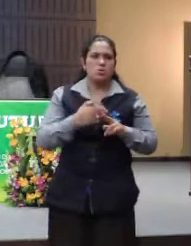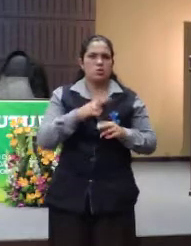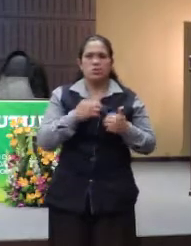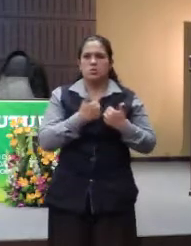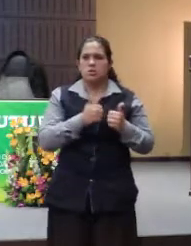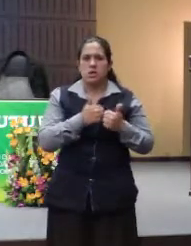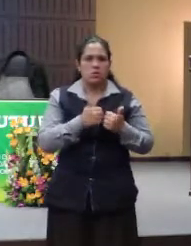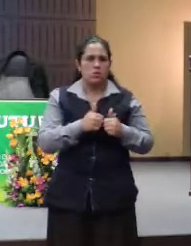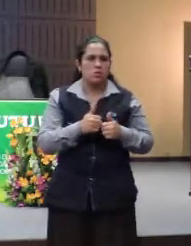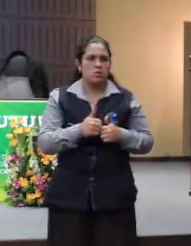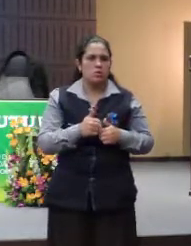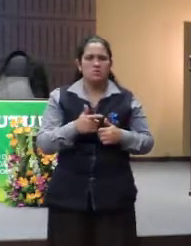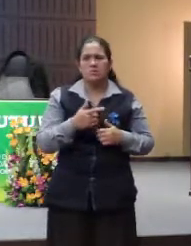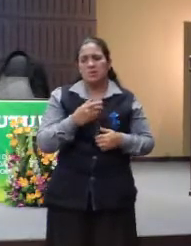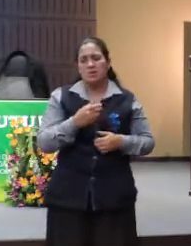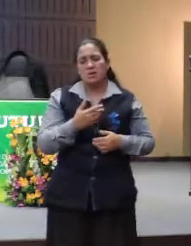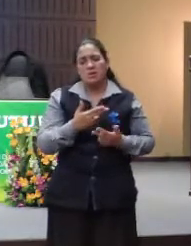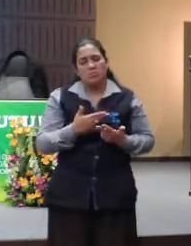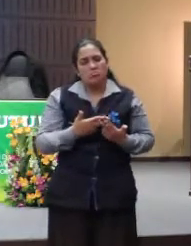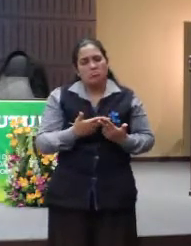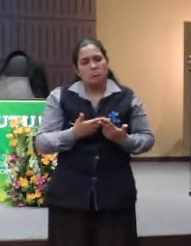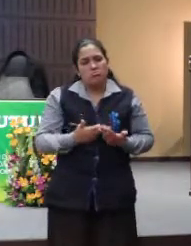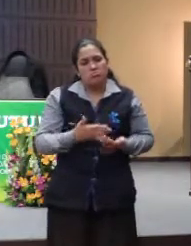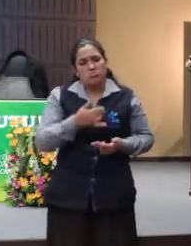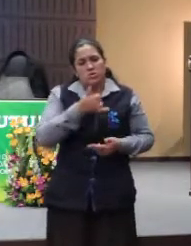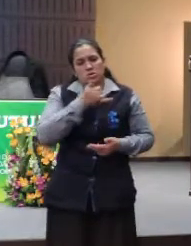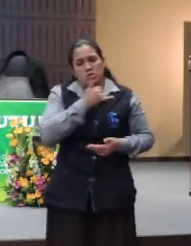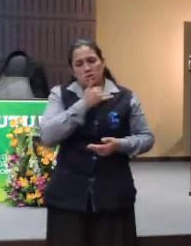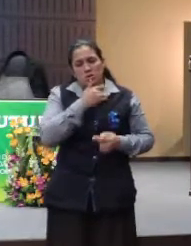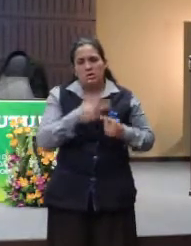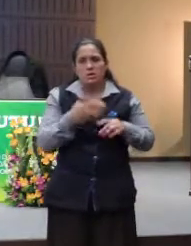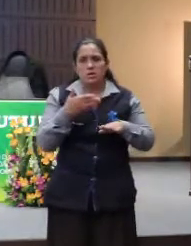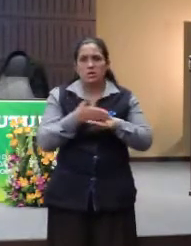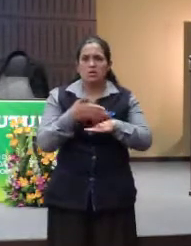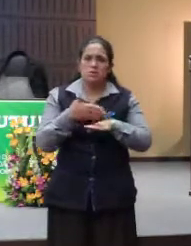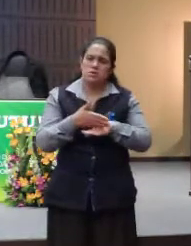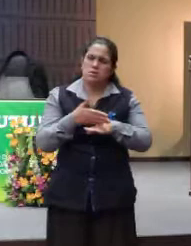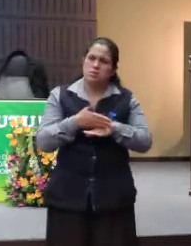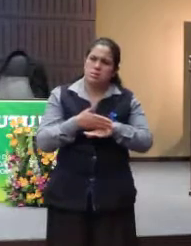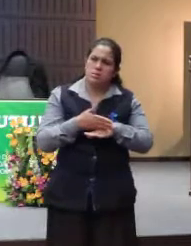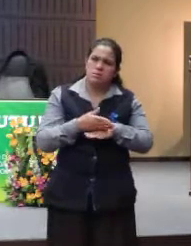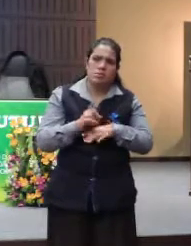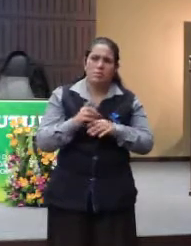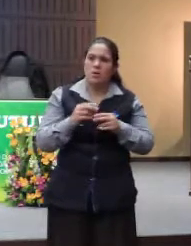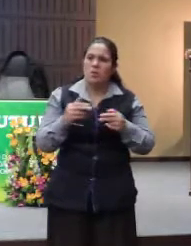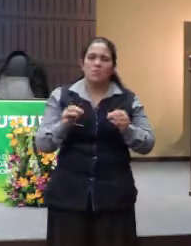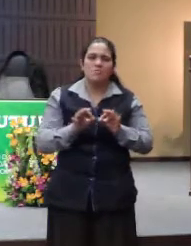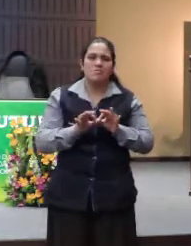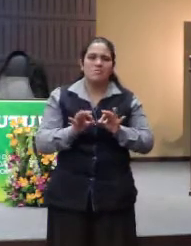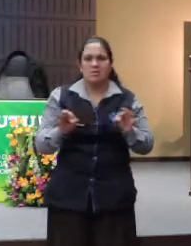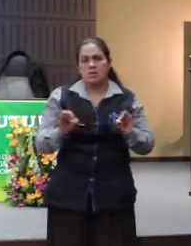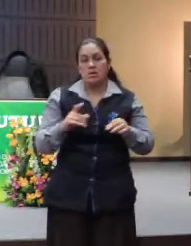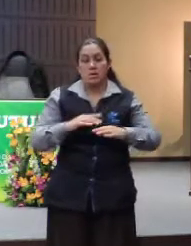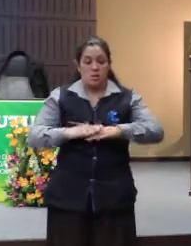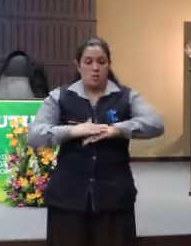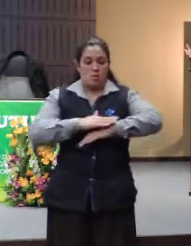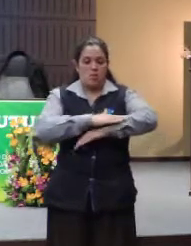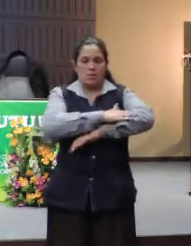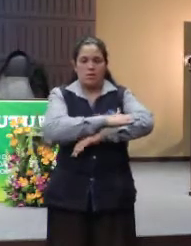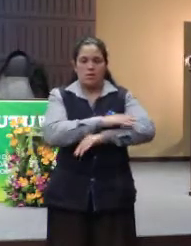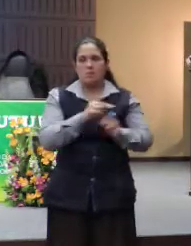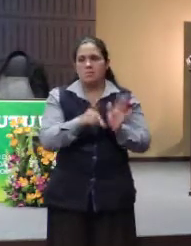ultimamente. O que é uma grande pena. A acessibilidade não é coisa simples. Ter uma rampa